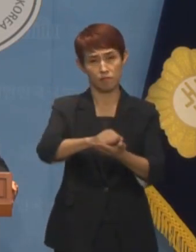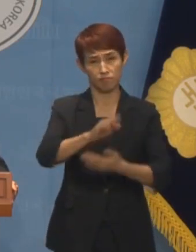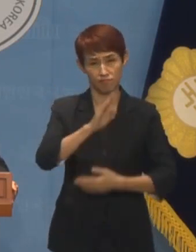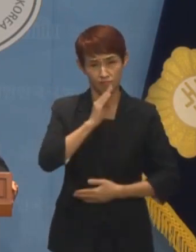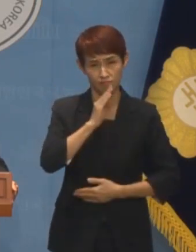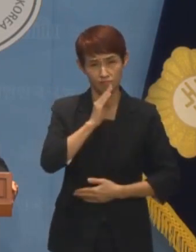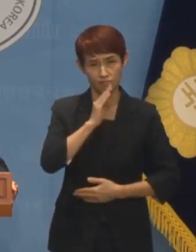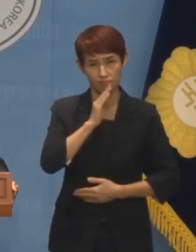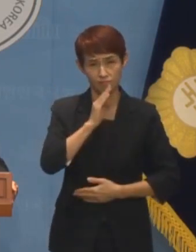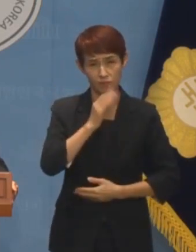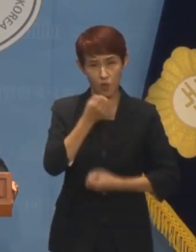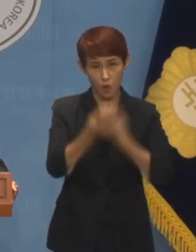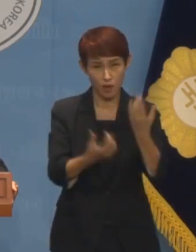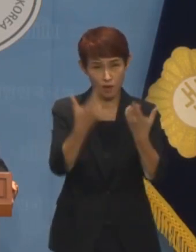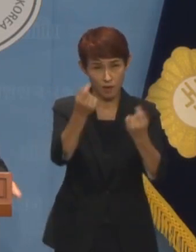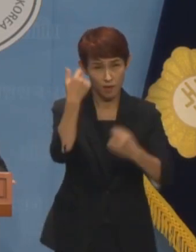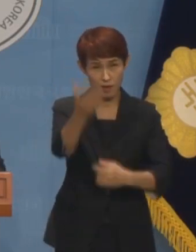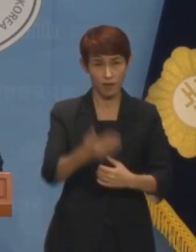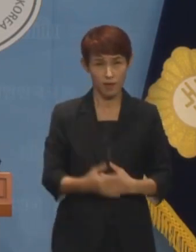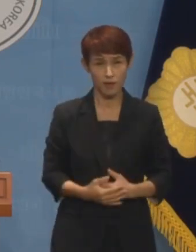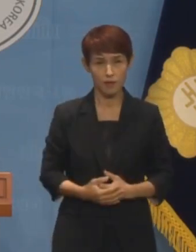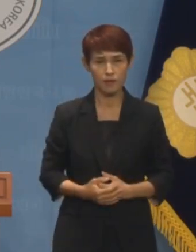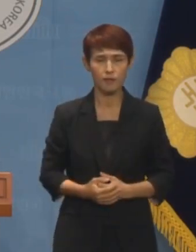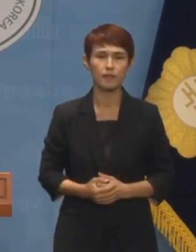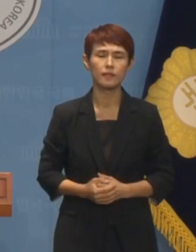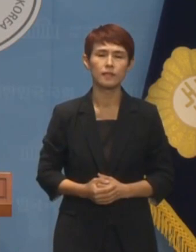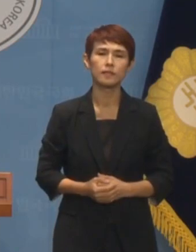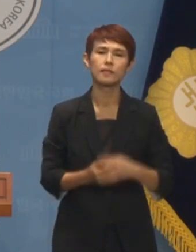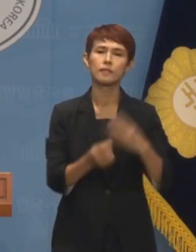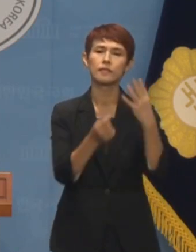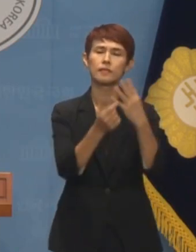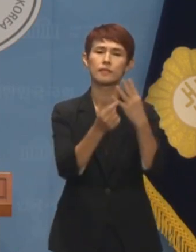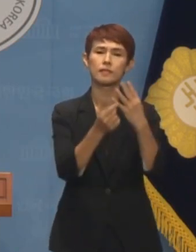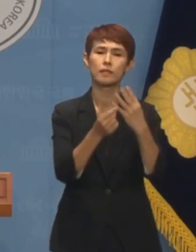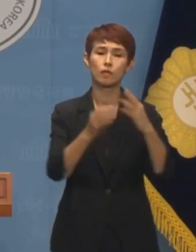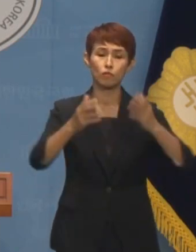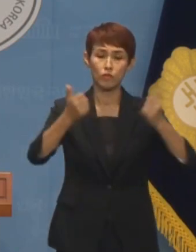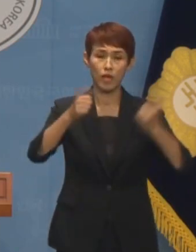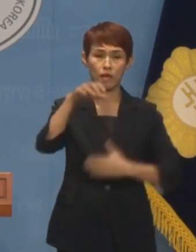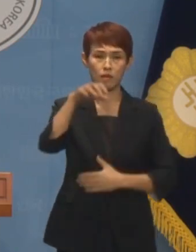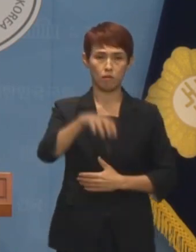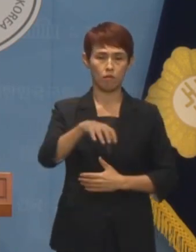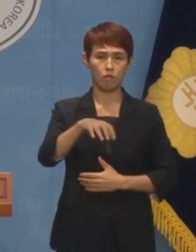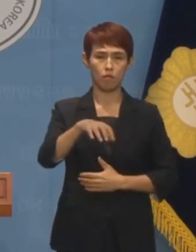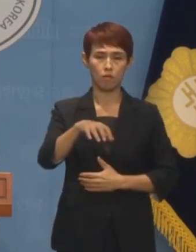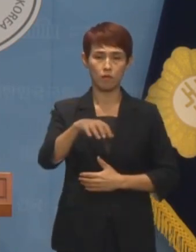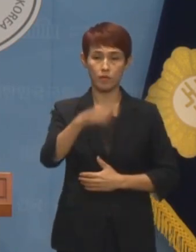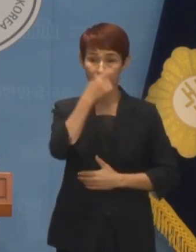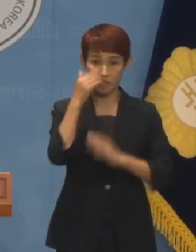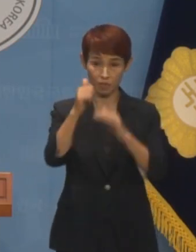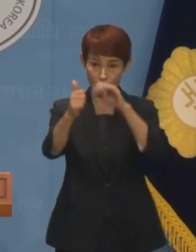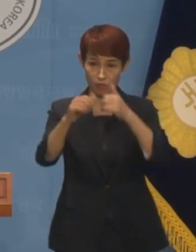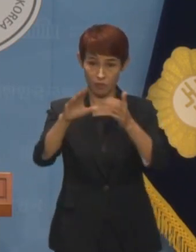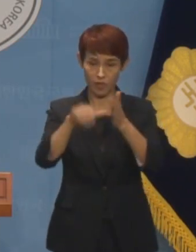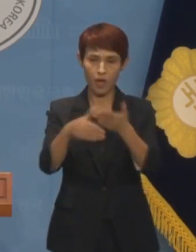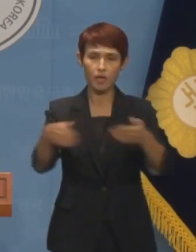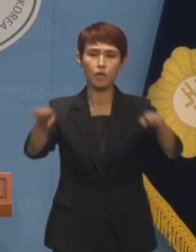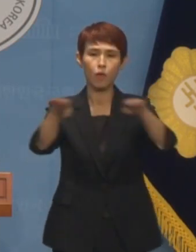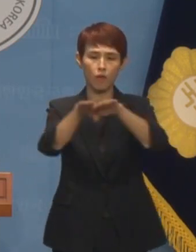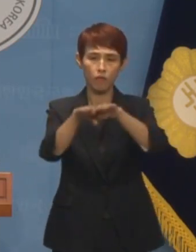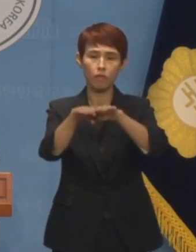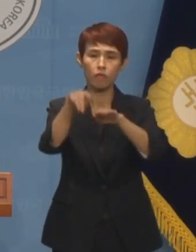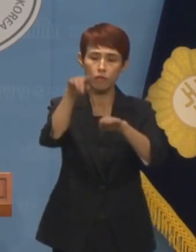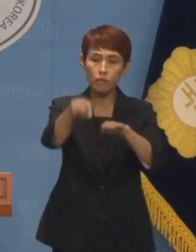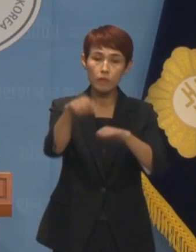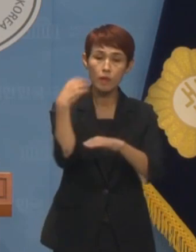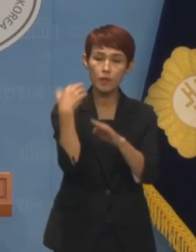이제야 대리실토하는 겁니까? 넷째, 국회에서 기관 증인에게는 각 기관의 협력관에게